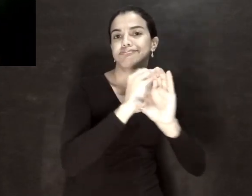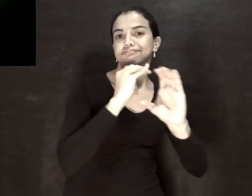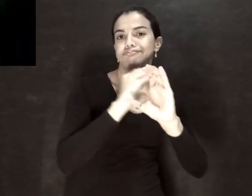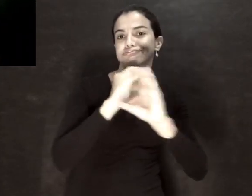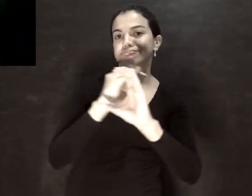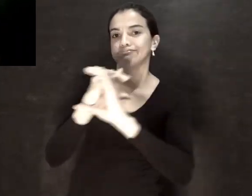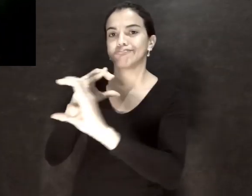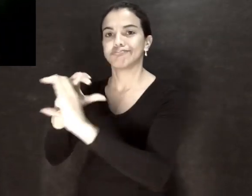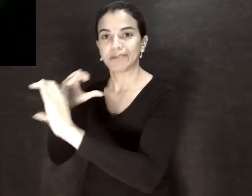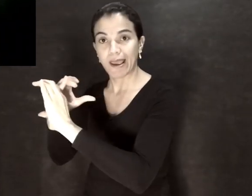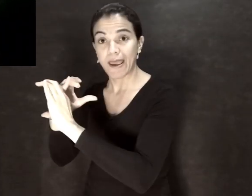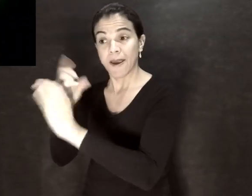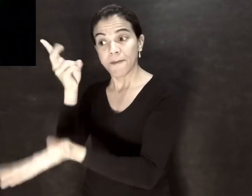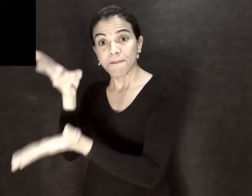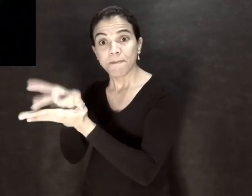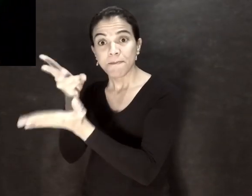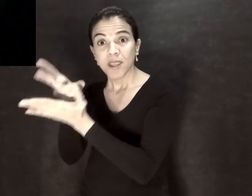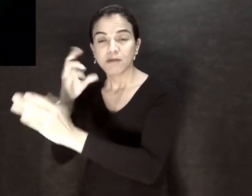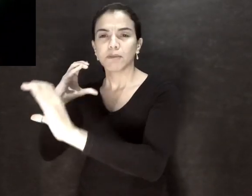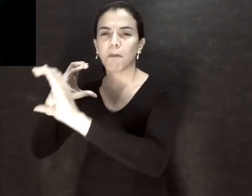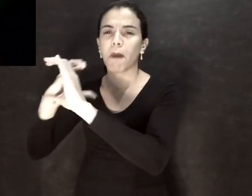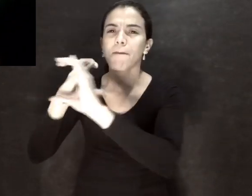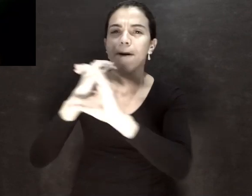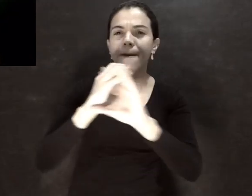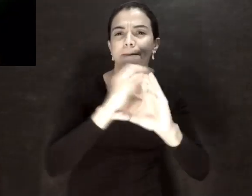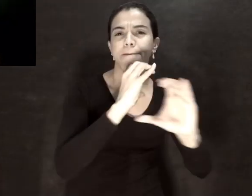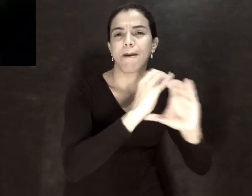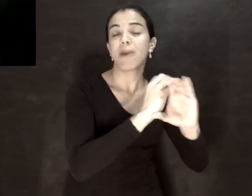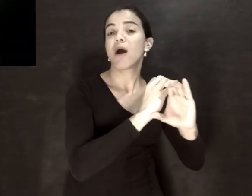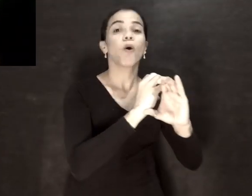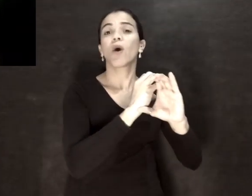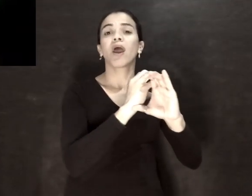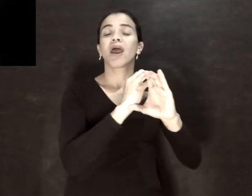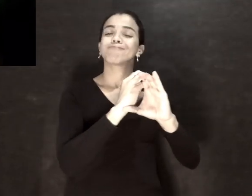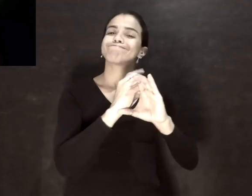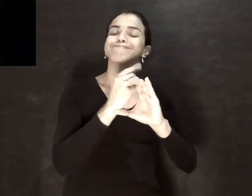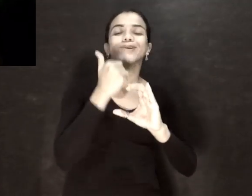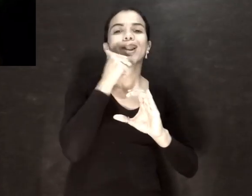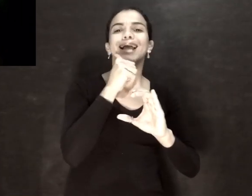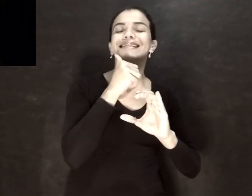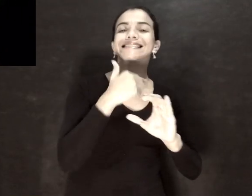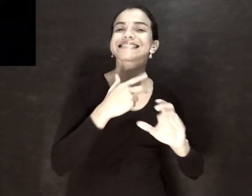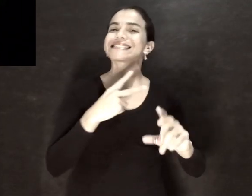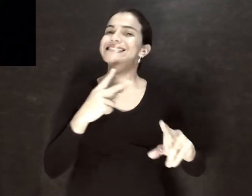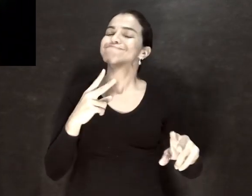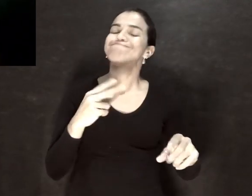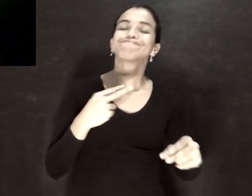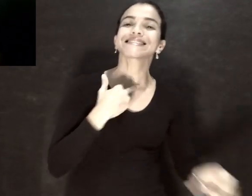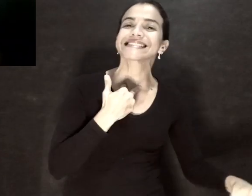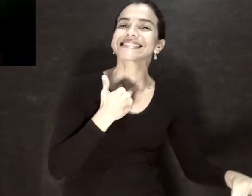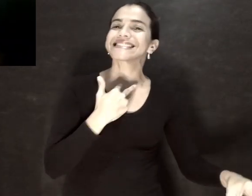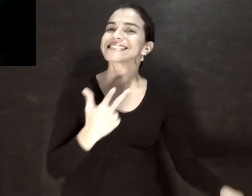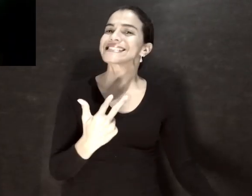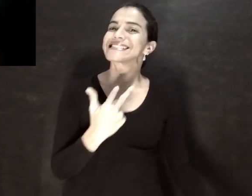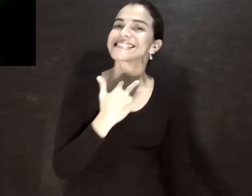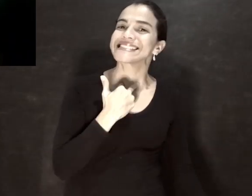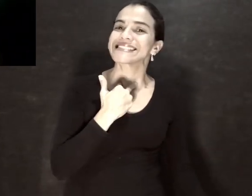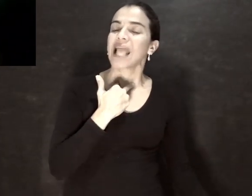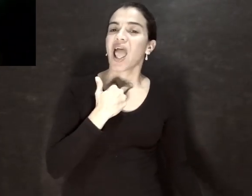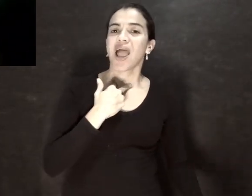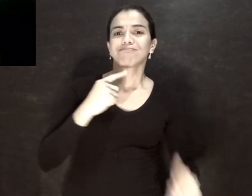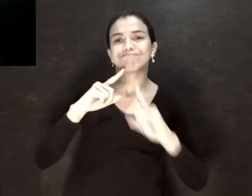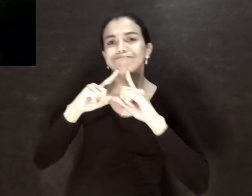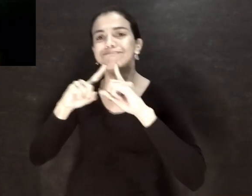linguística. Essa mesma barreira que impede essas mulheres surdas de manifestar